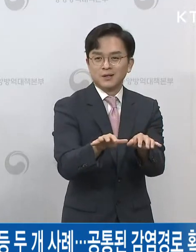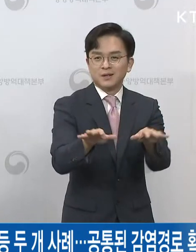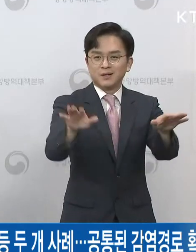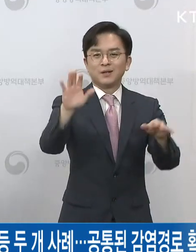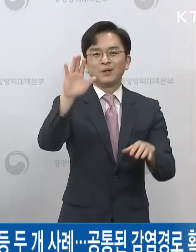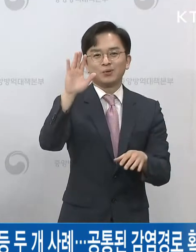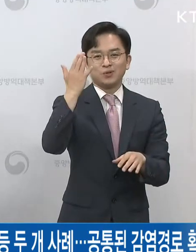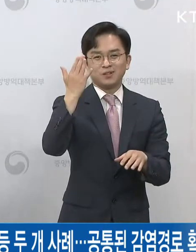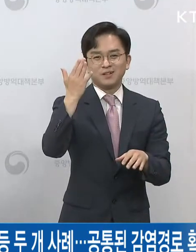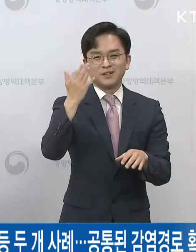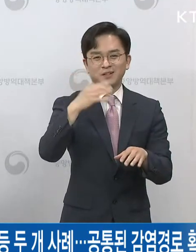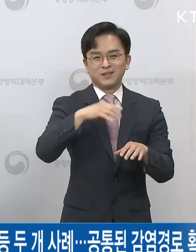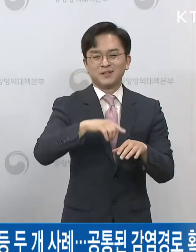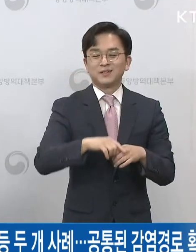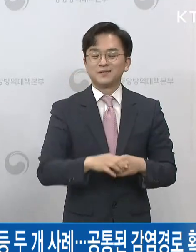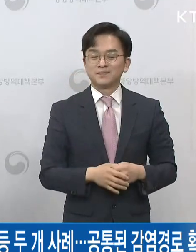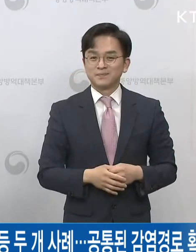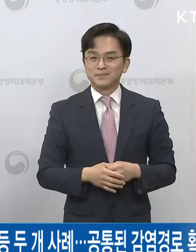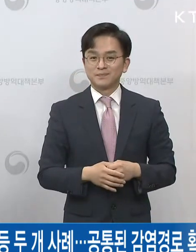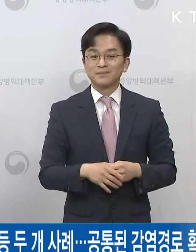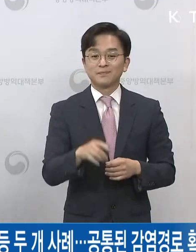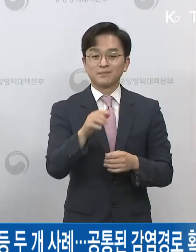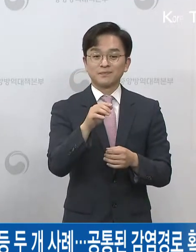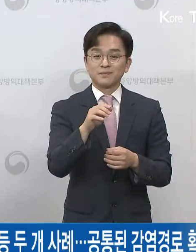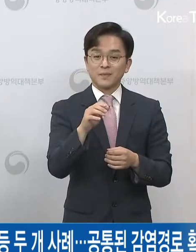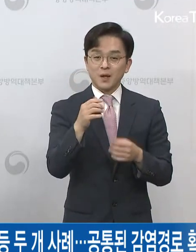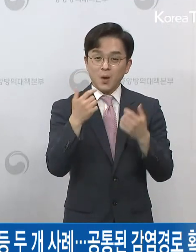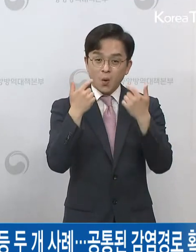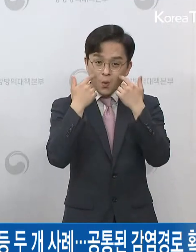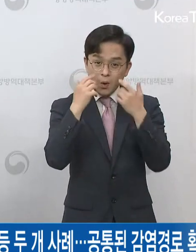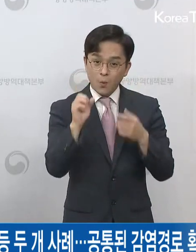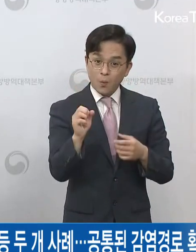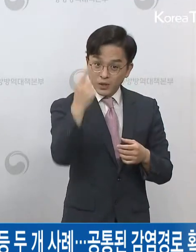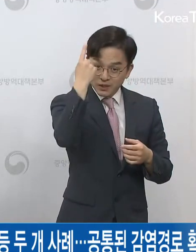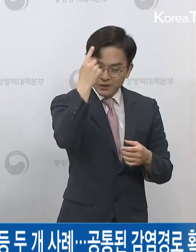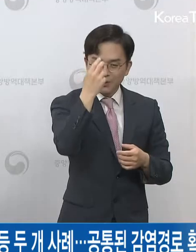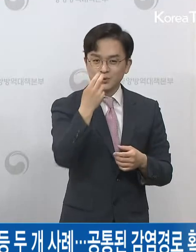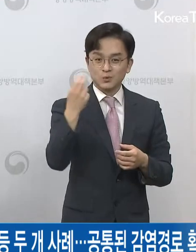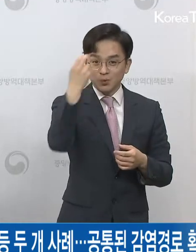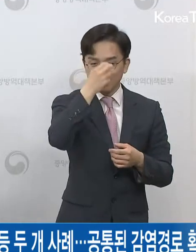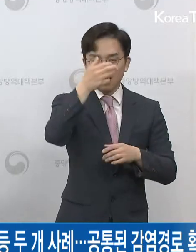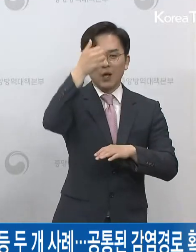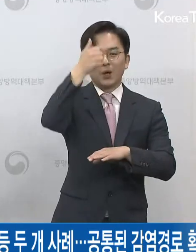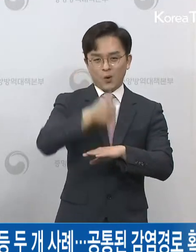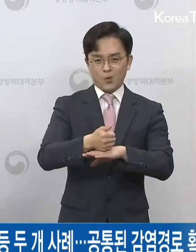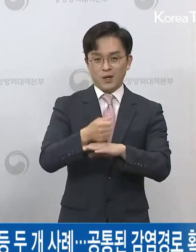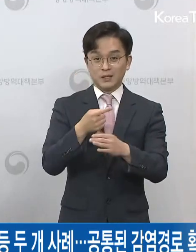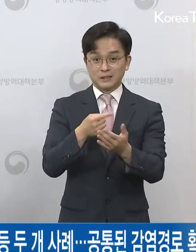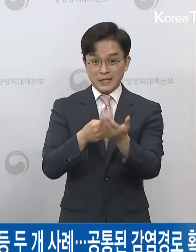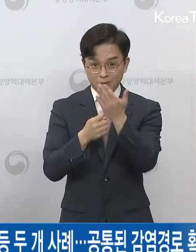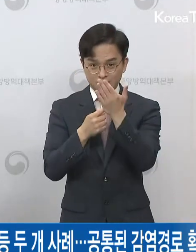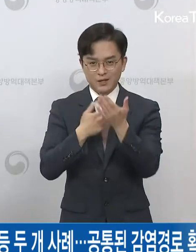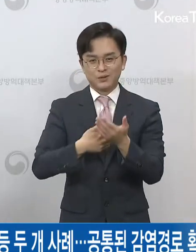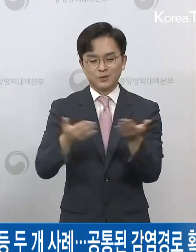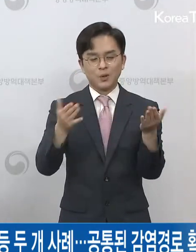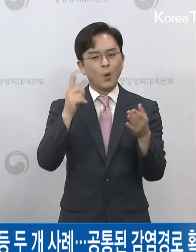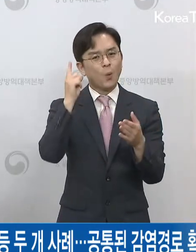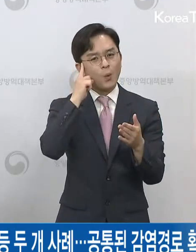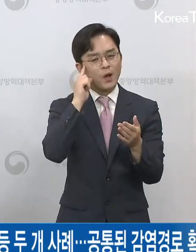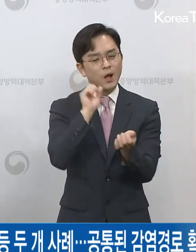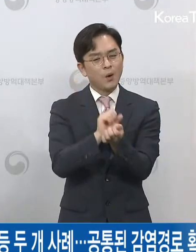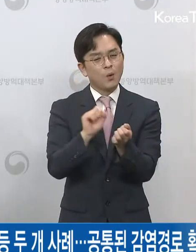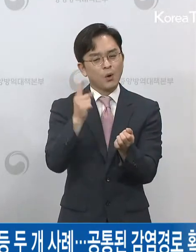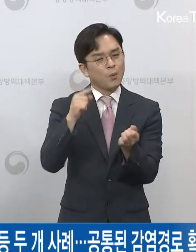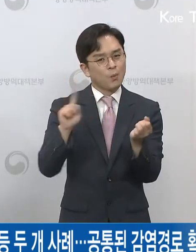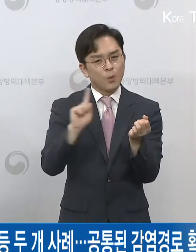상세한 거는 검사가 끝나고 양성률을 분석을 해서 어떤 경로로 또 직장 내에서 전파가